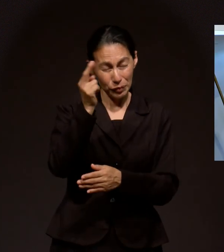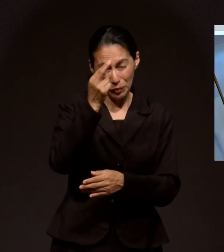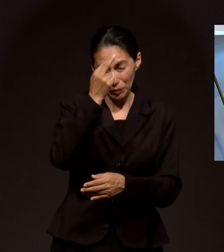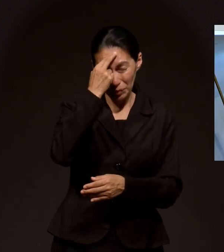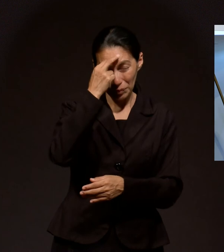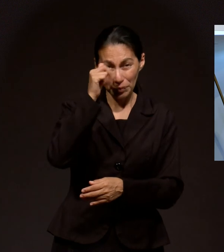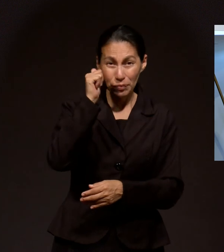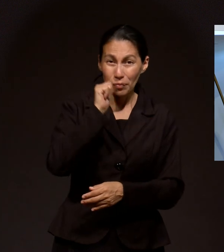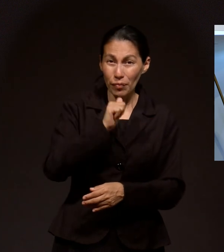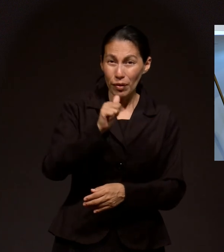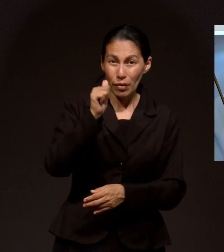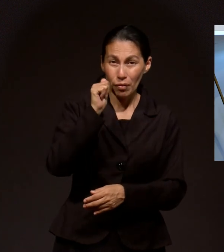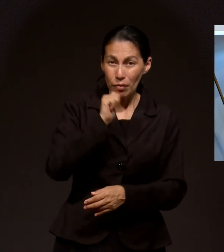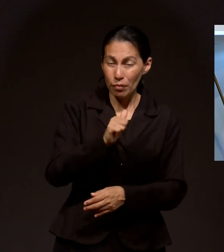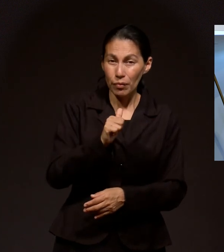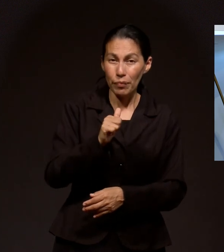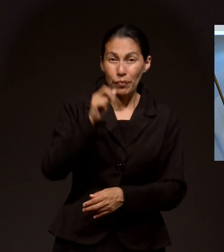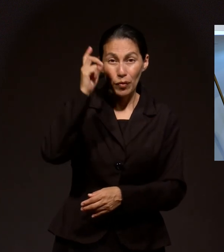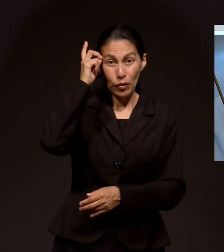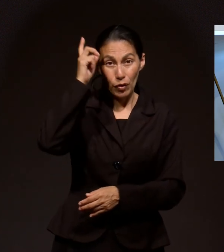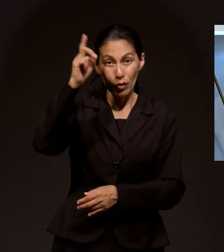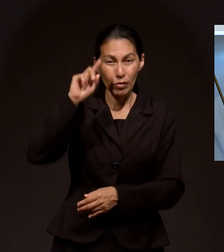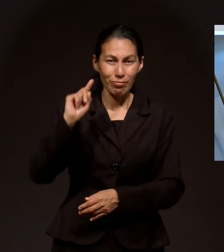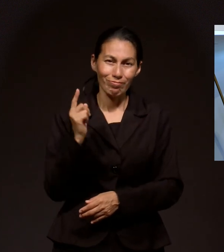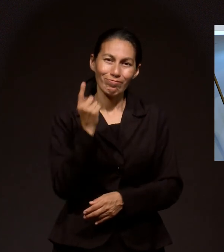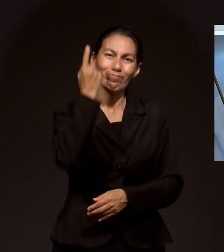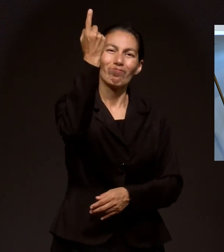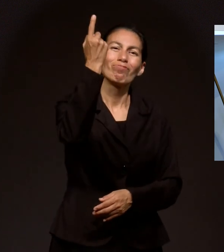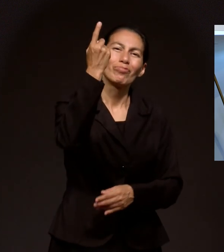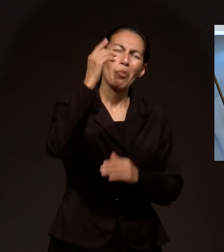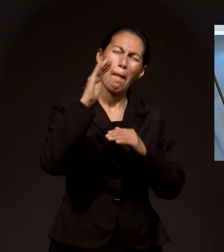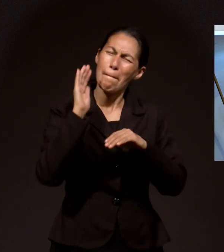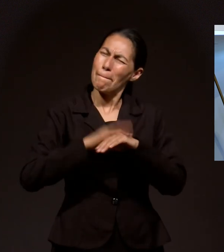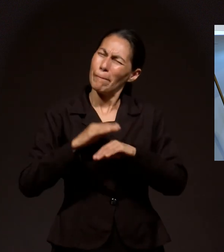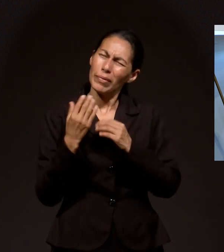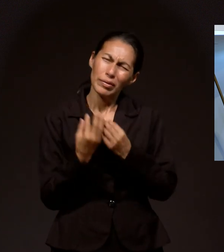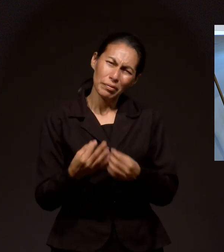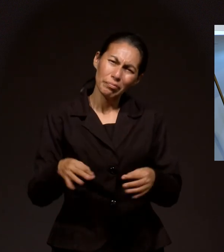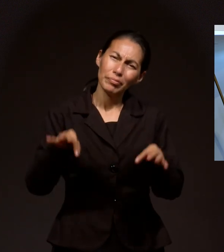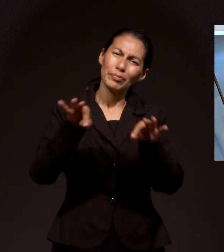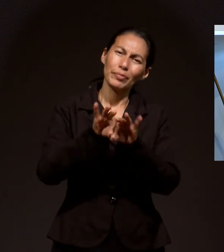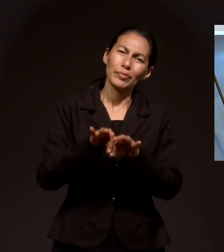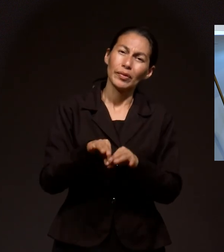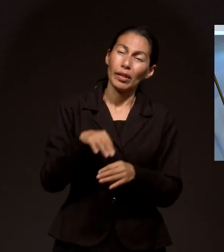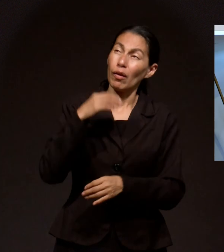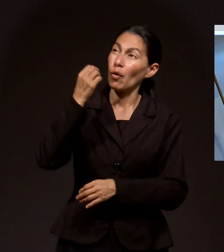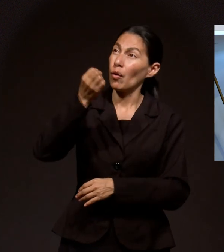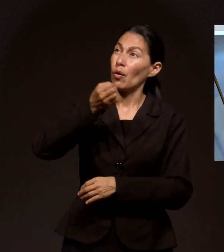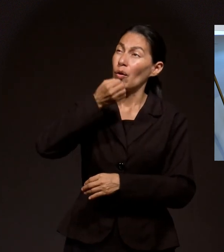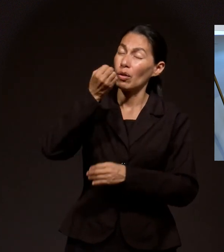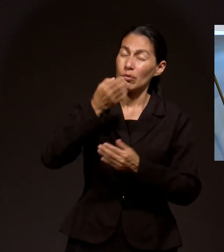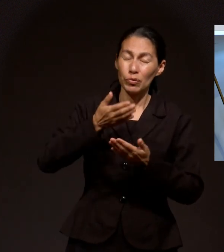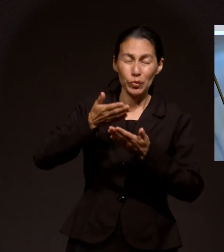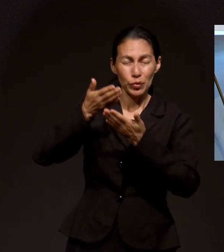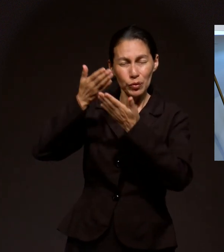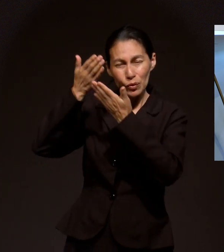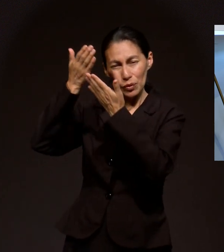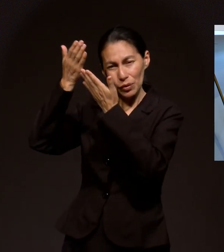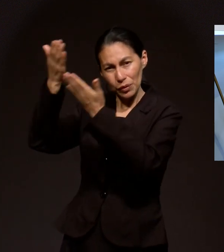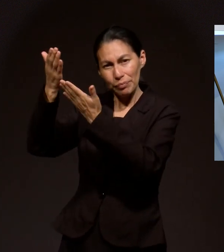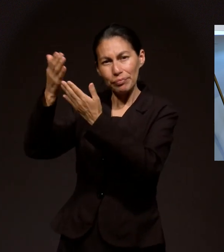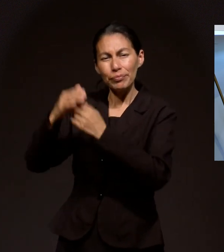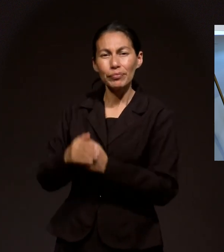Por encima De todo Dios Es el primero Y lo más Importante En oración